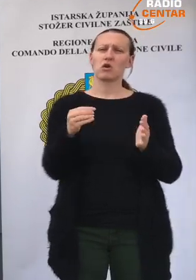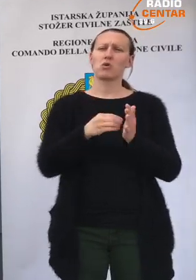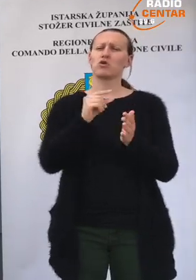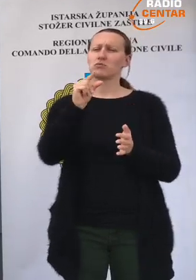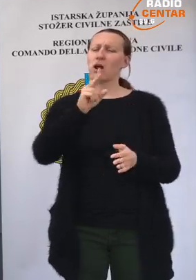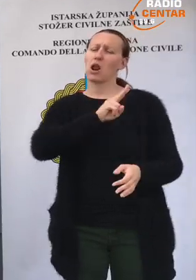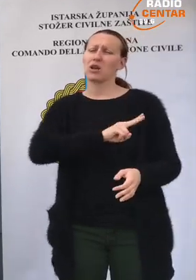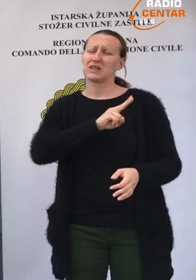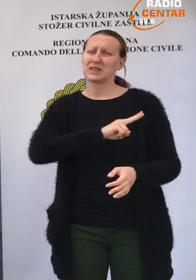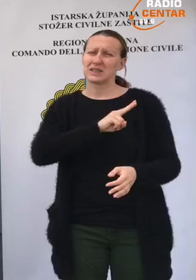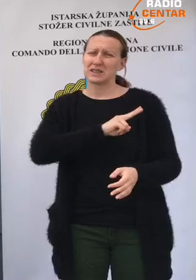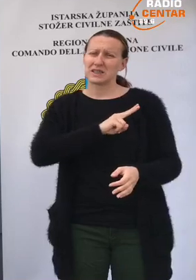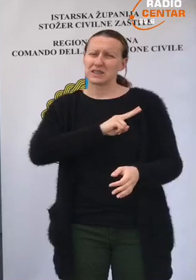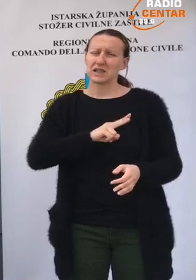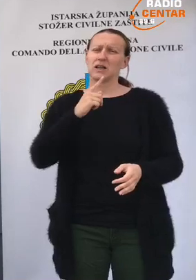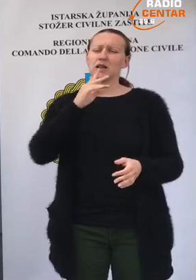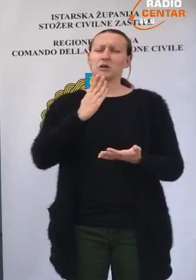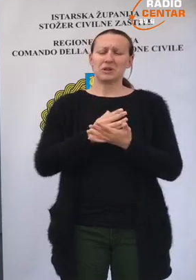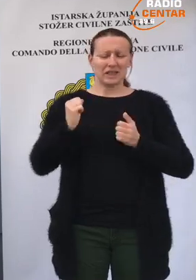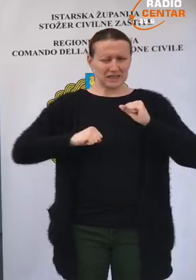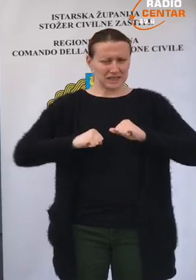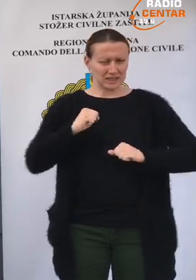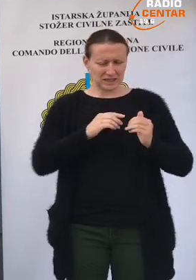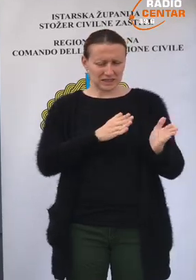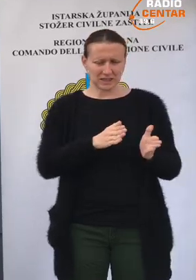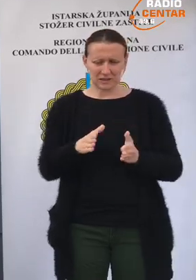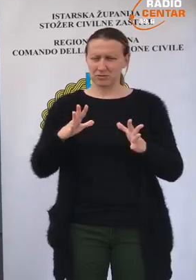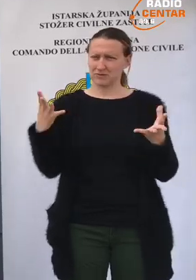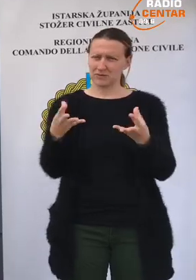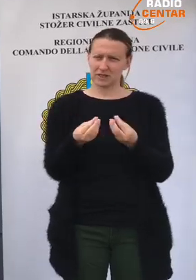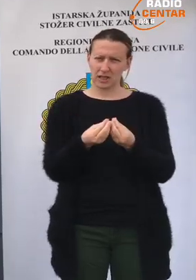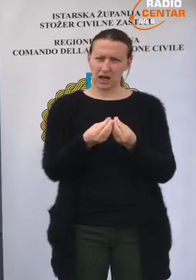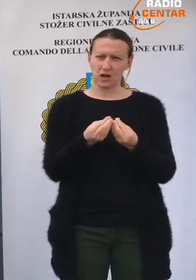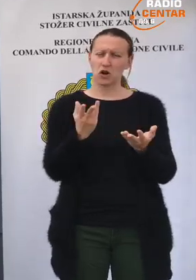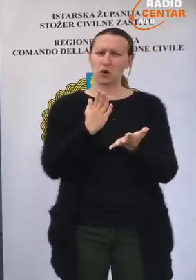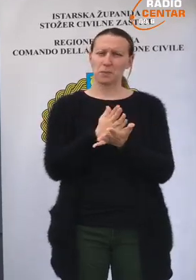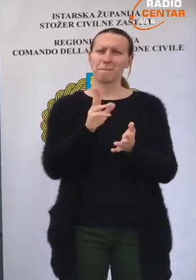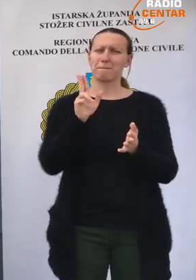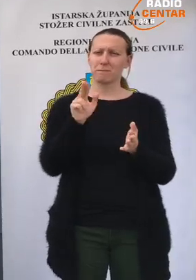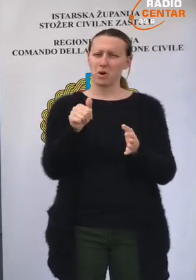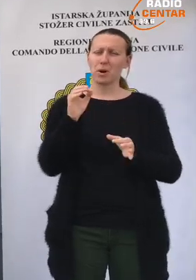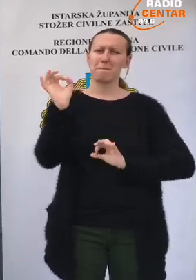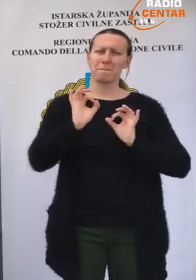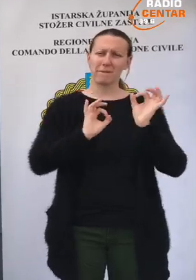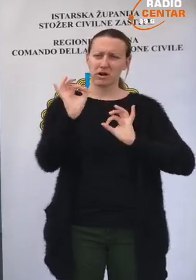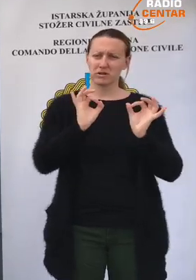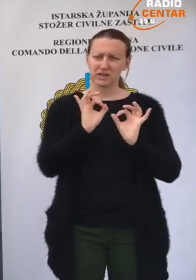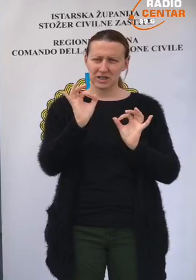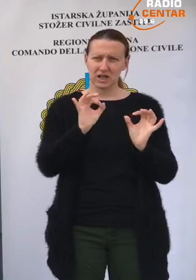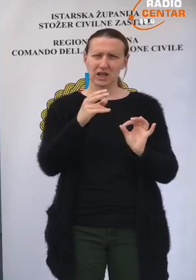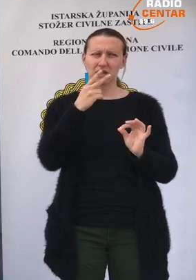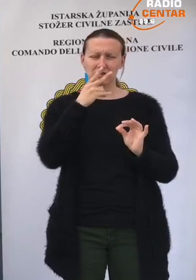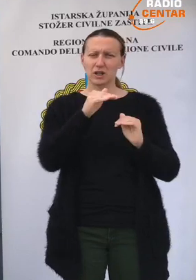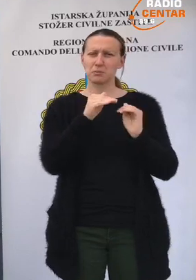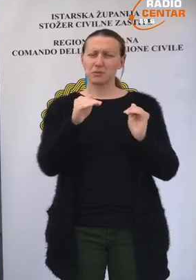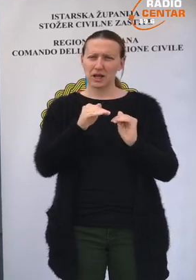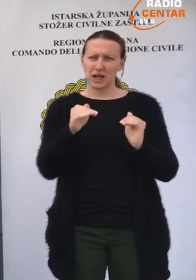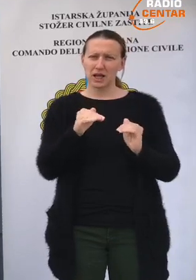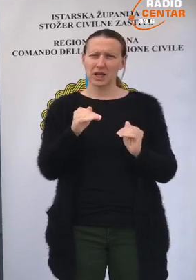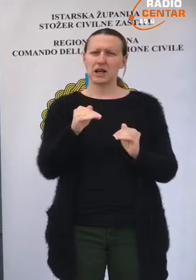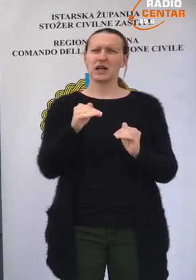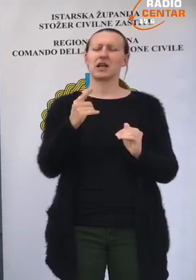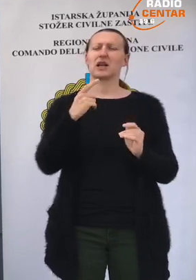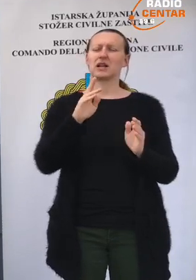moramo još malo strpiti i biti disciplinirani svi zajedno, kako bi mogli procijeniti učinak mjera